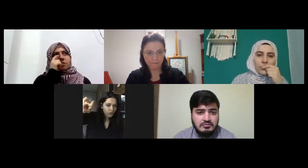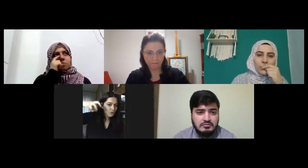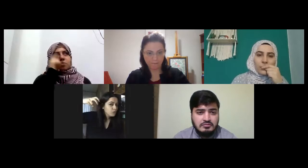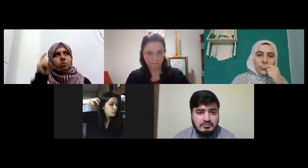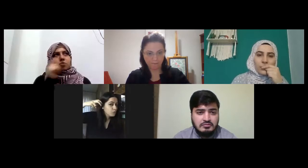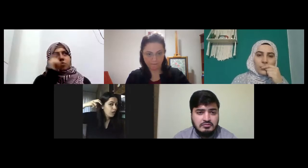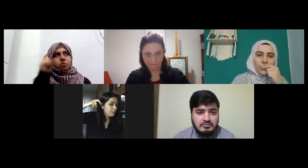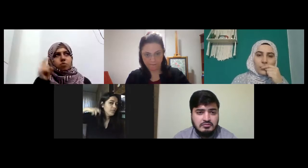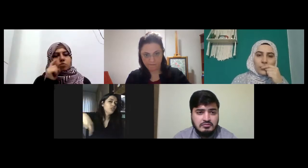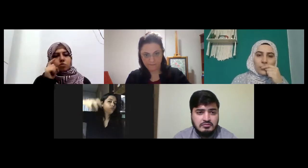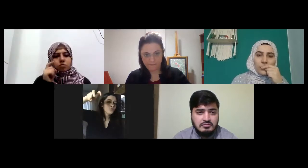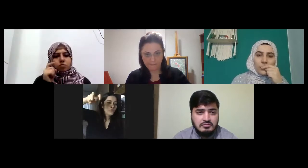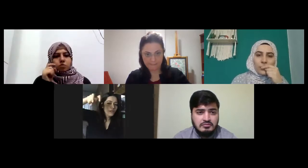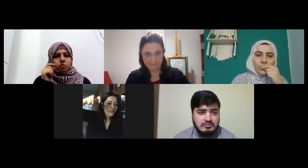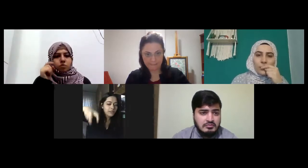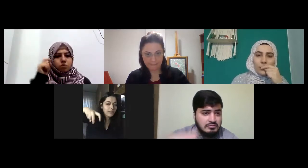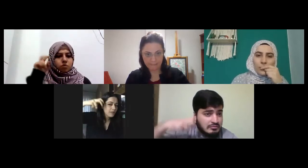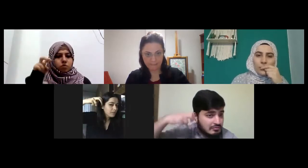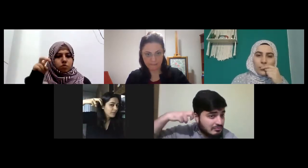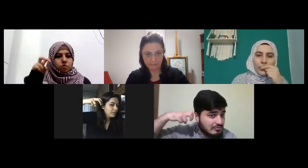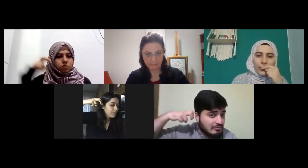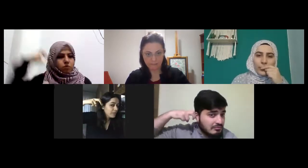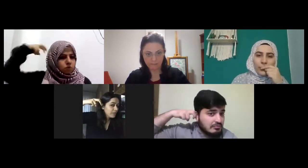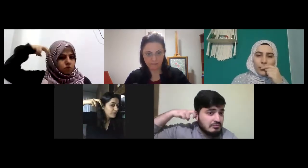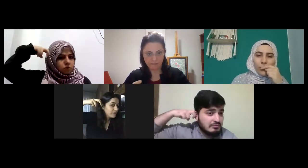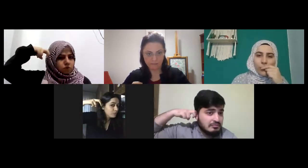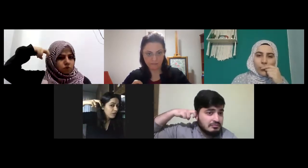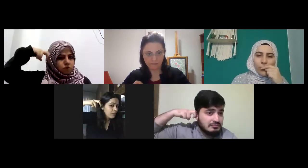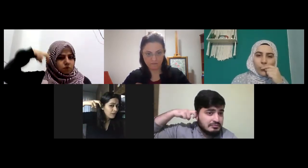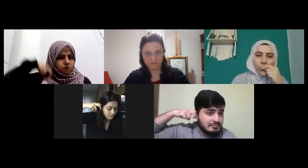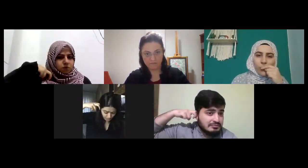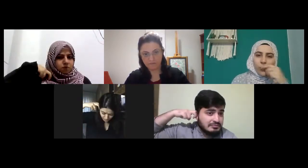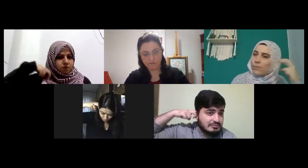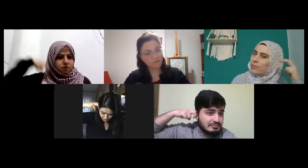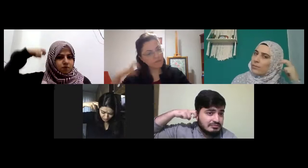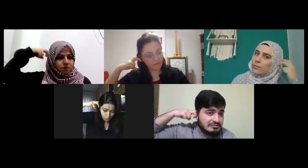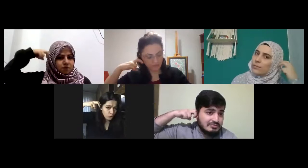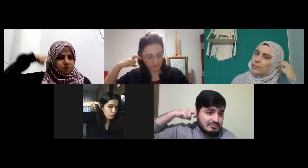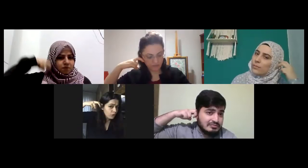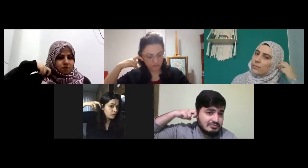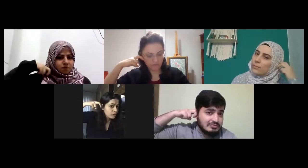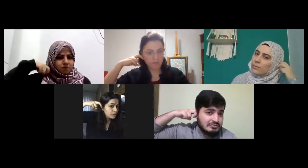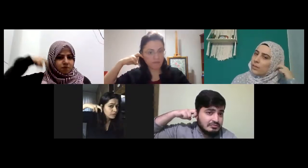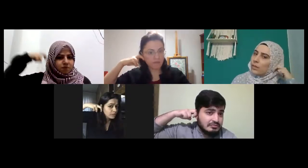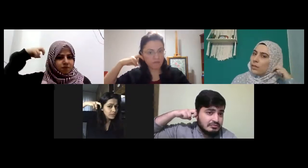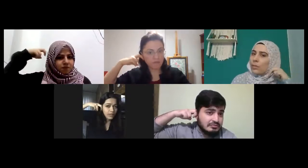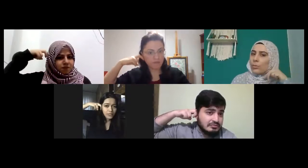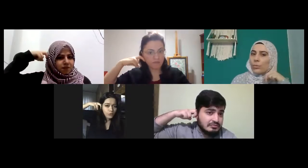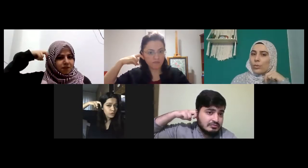kulağıma geçiriyorum şu rakım çekli bu da neydi bordo asıyorum